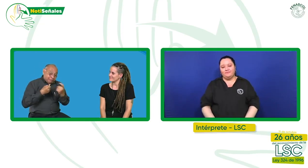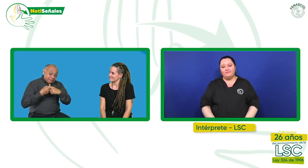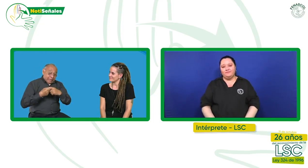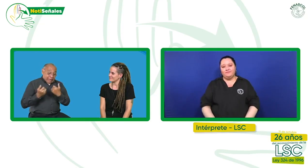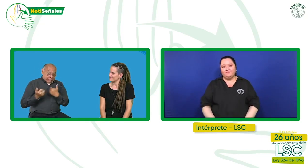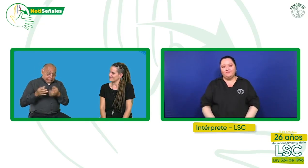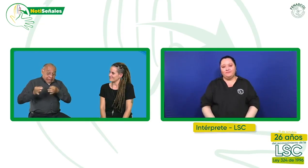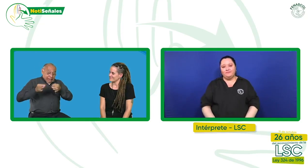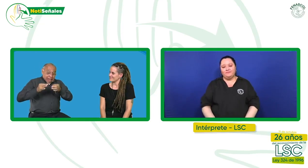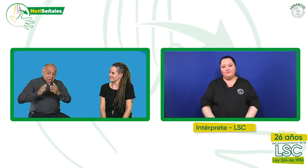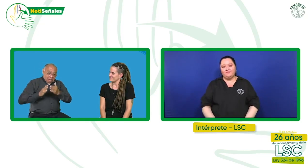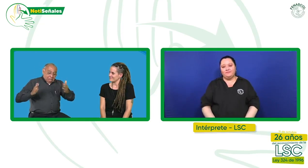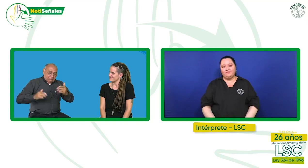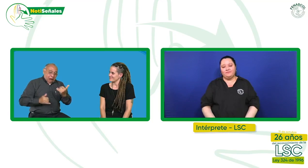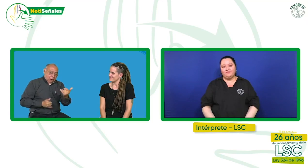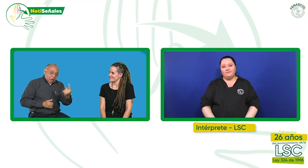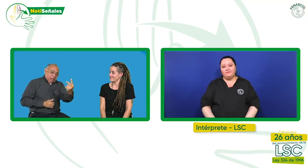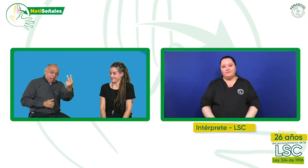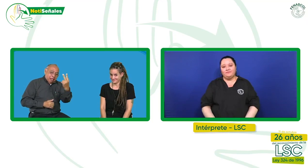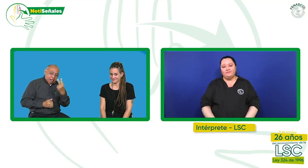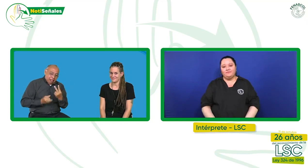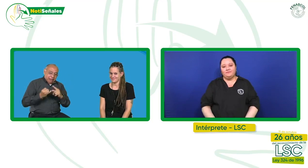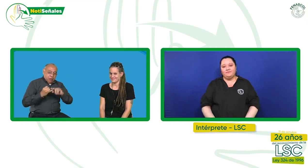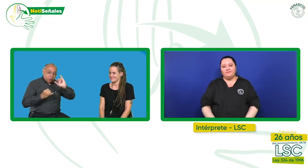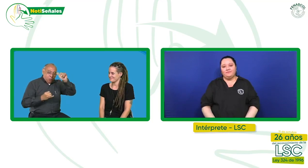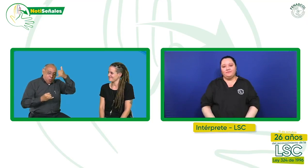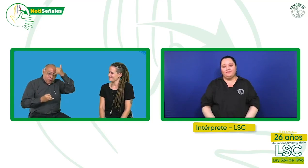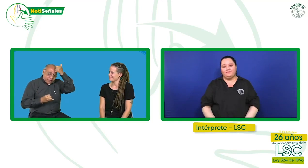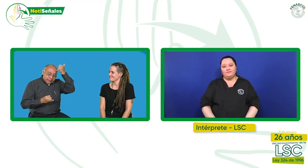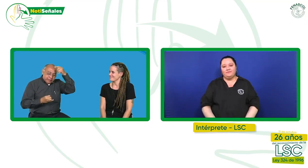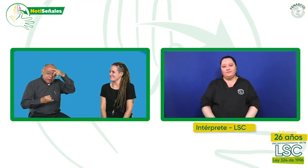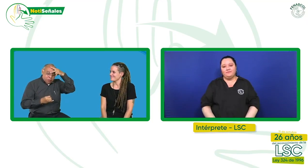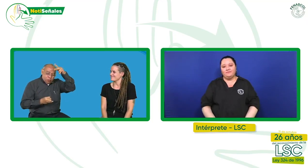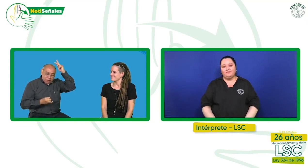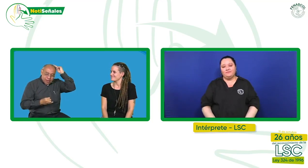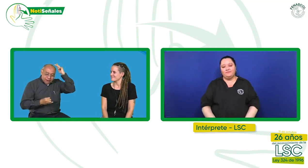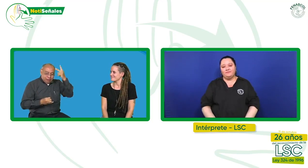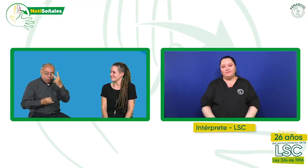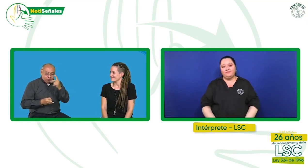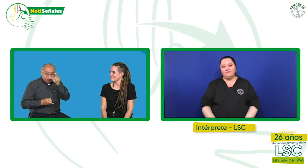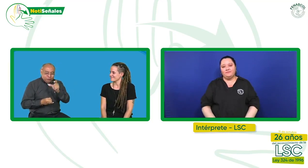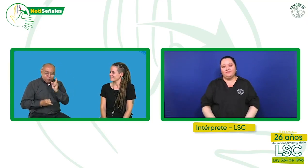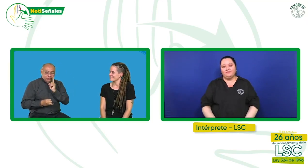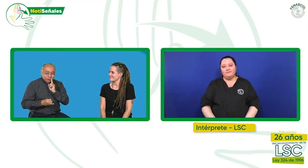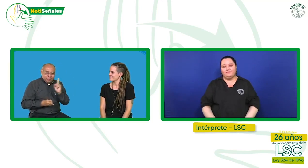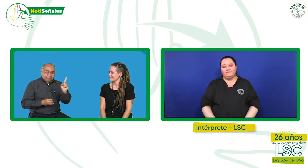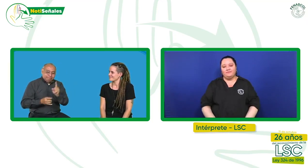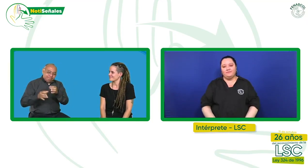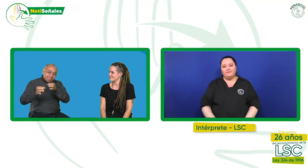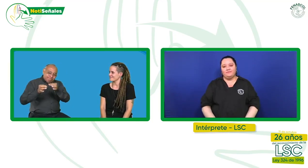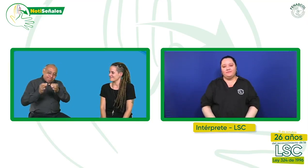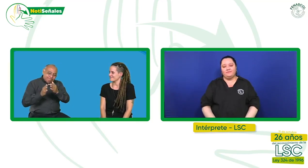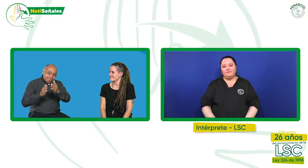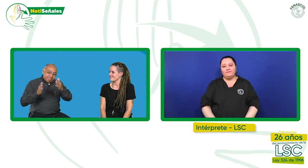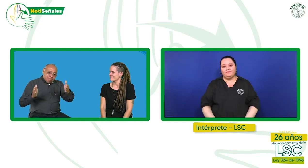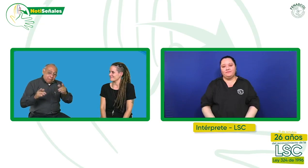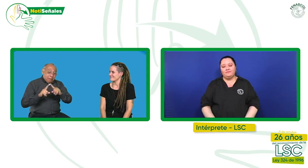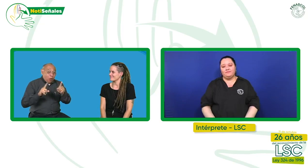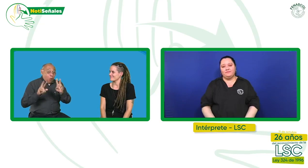pues los invitamos a ustedes a que puedan inscribirse, los puedan ver. Ahora van a venir Joaquín y